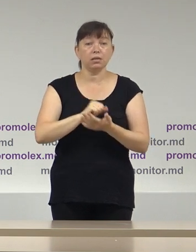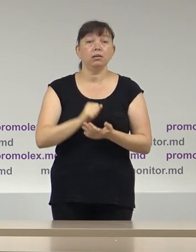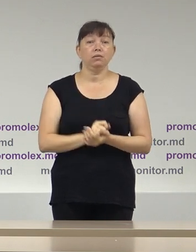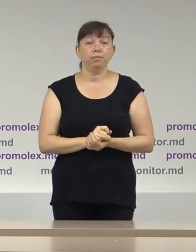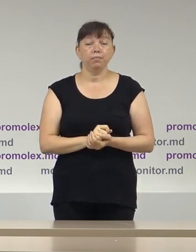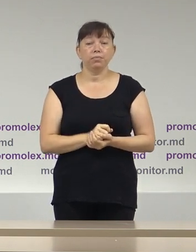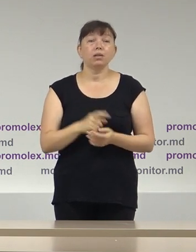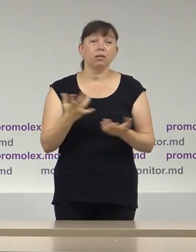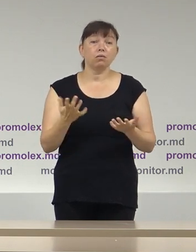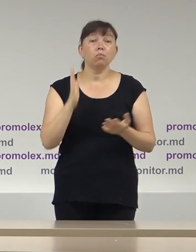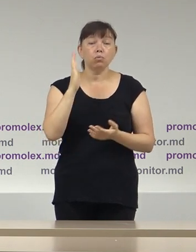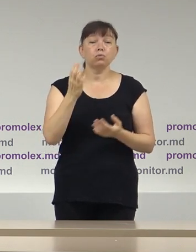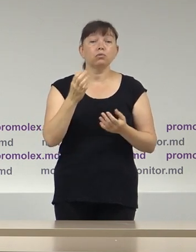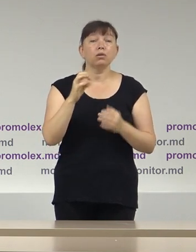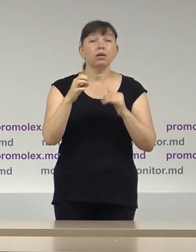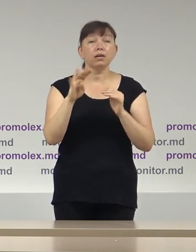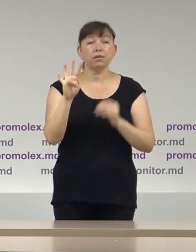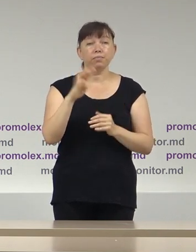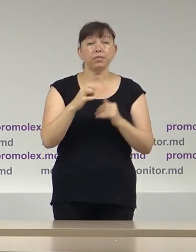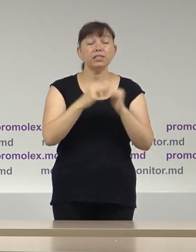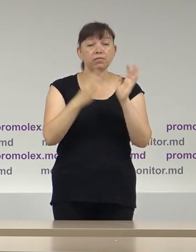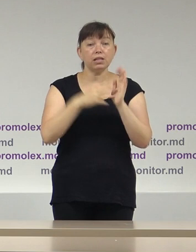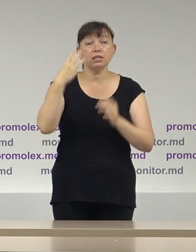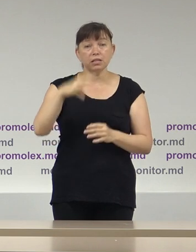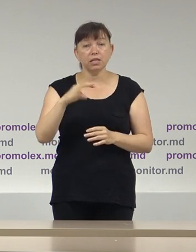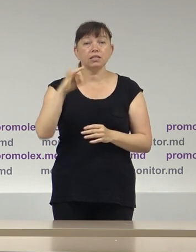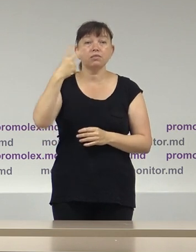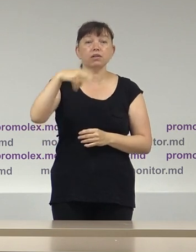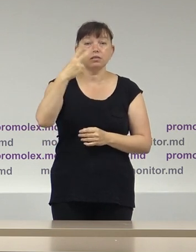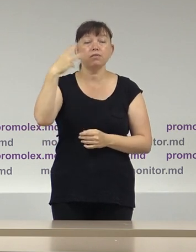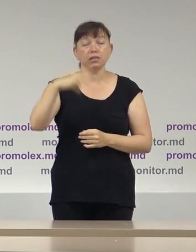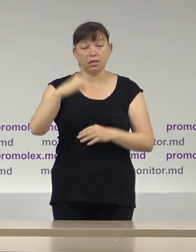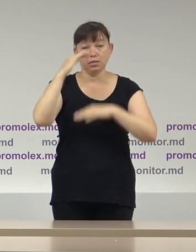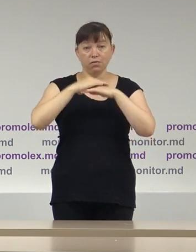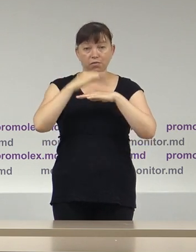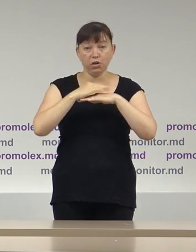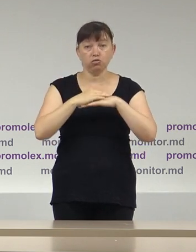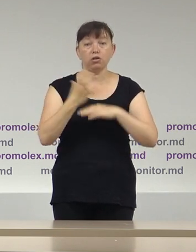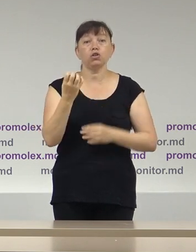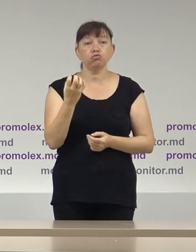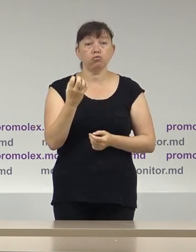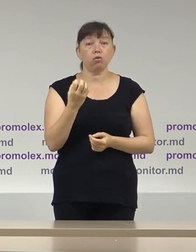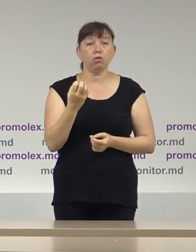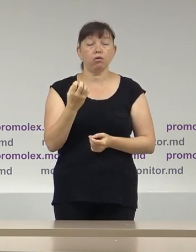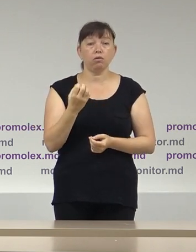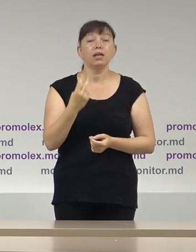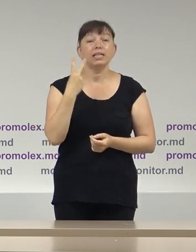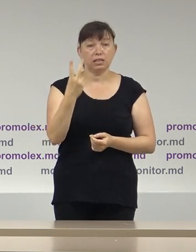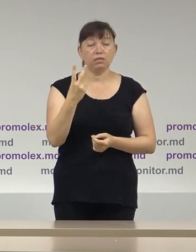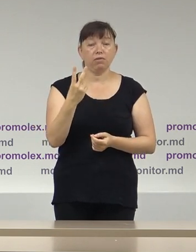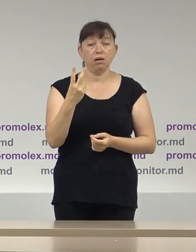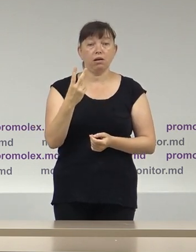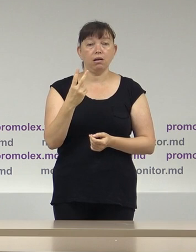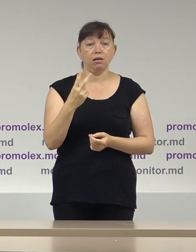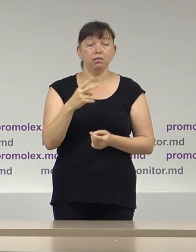presă. Respectiv, vor fi la 19.30 și la 22.30 seara, încă două